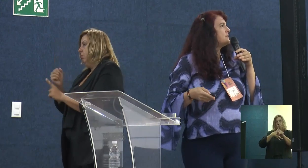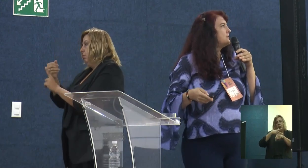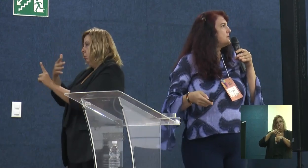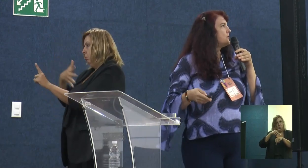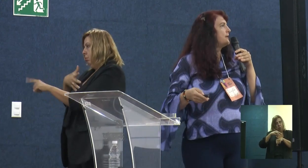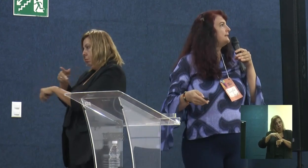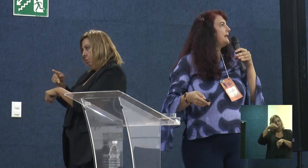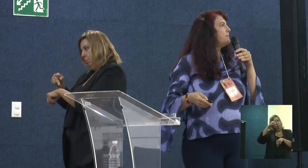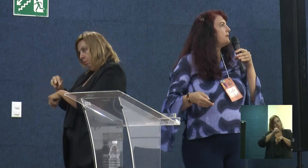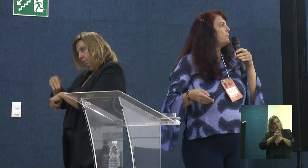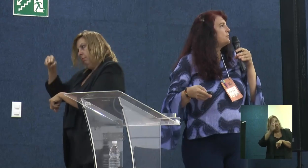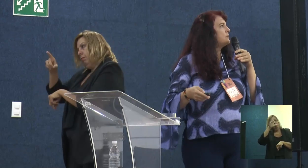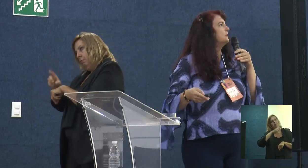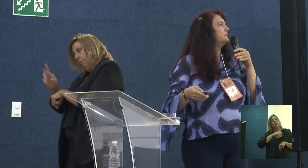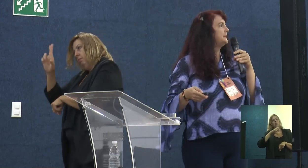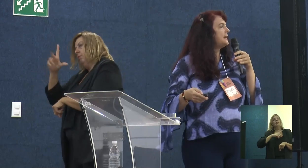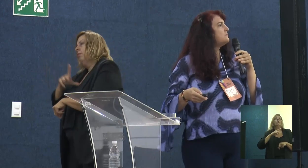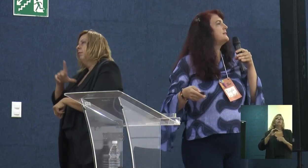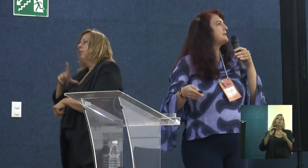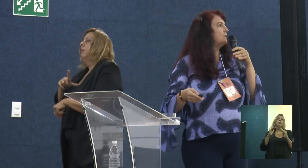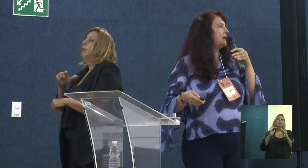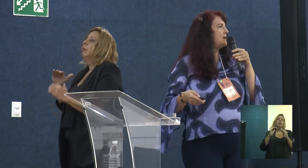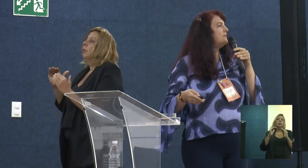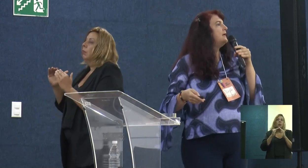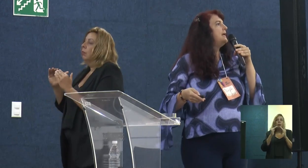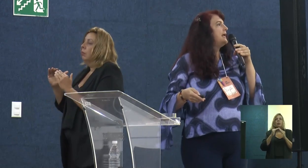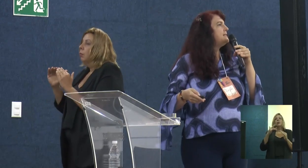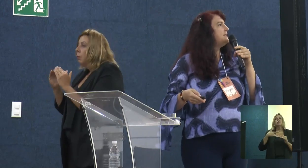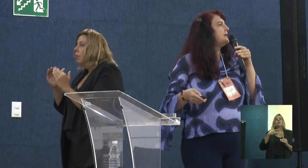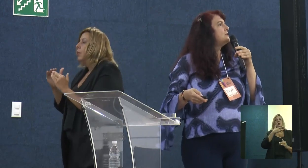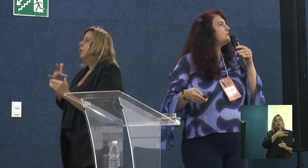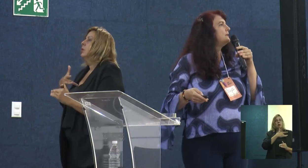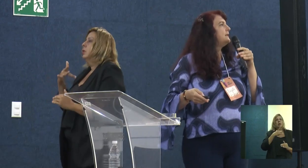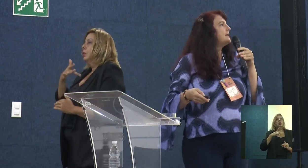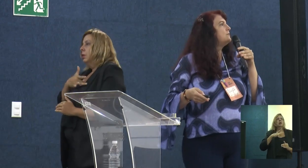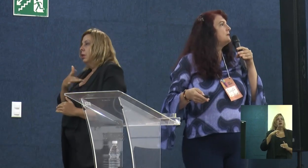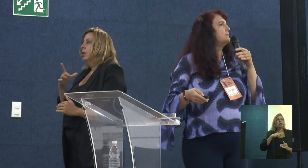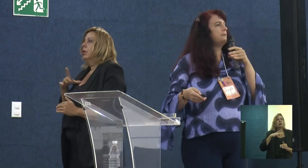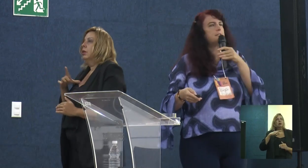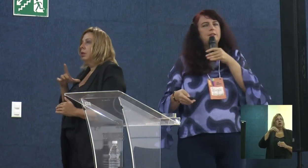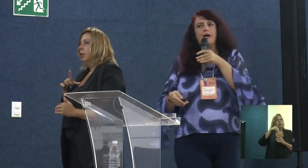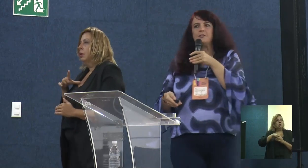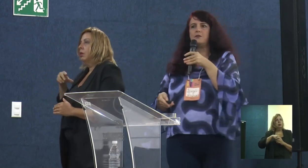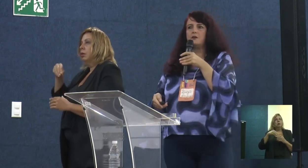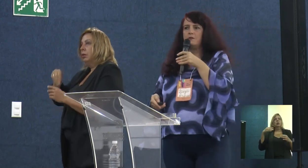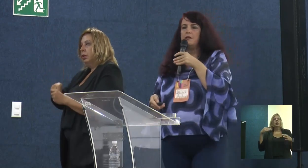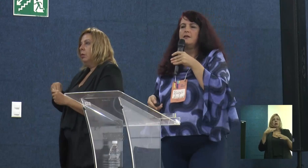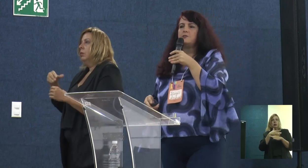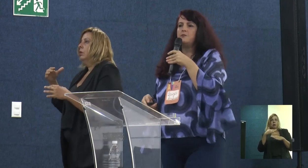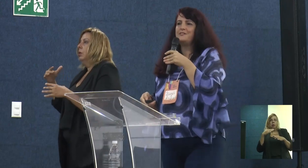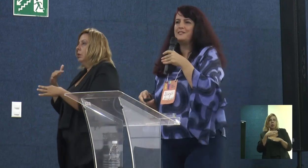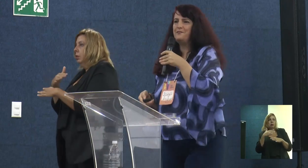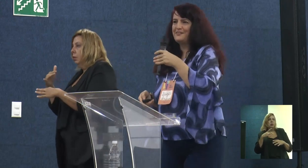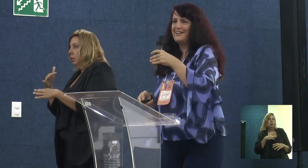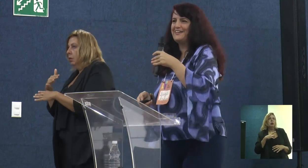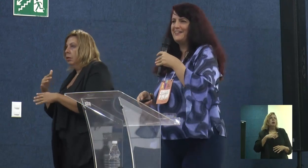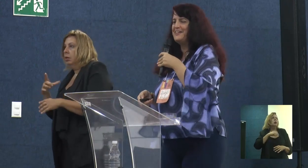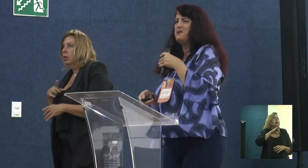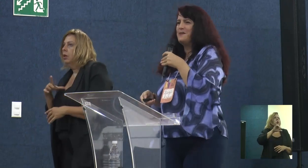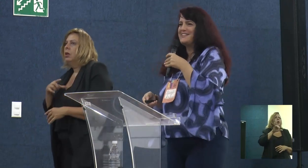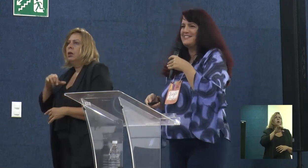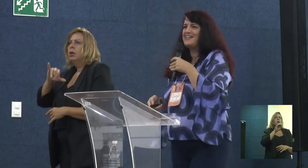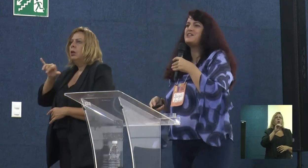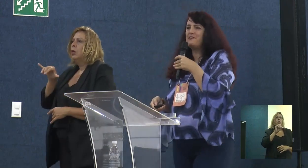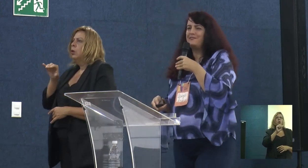na pós-graduação e assessoria térmica para a produção do habitat mais saudável, resiliente, solidário no campo e na cidade. Quero, Joãozinho, que está